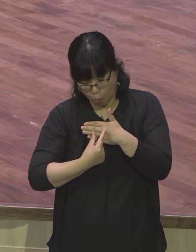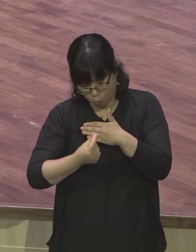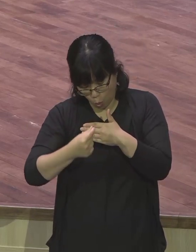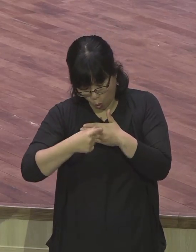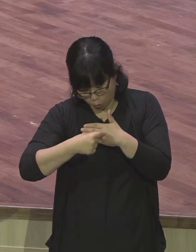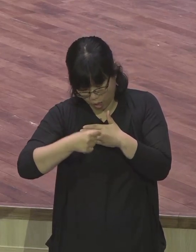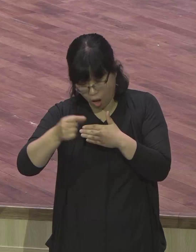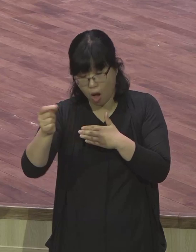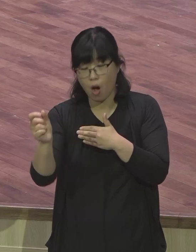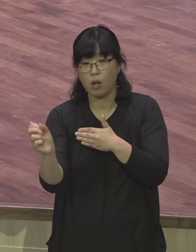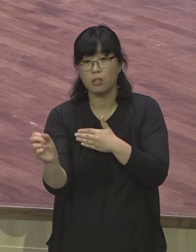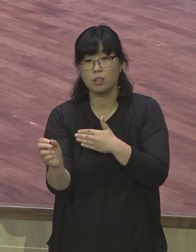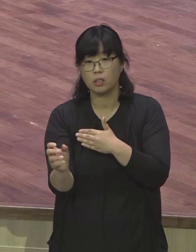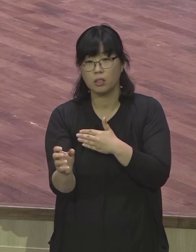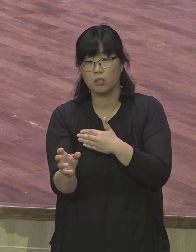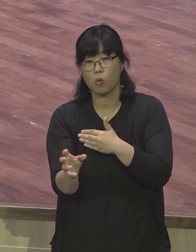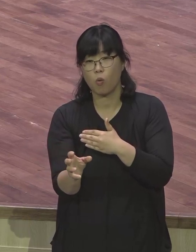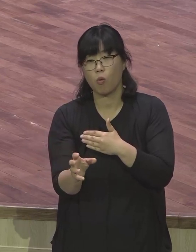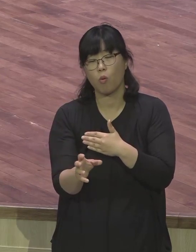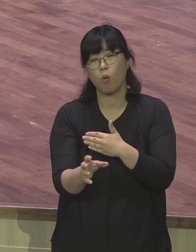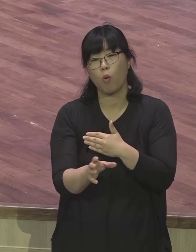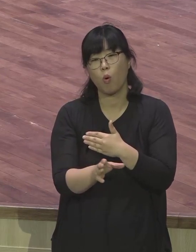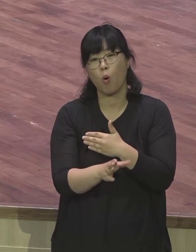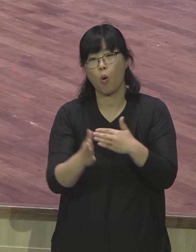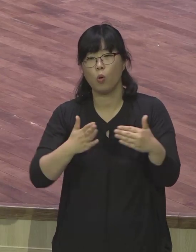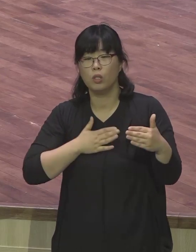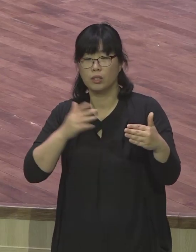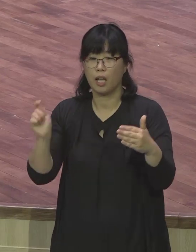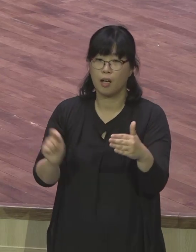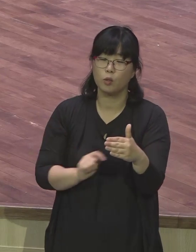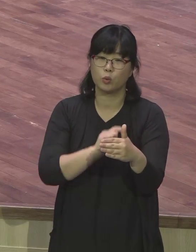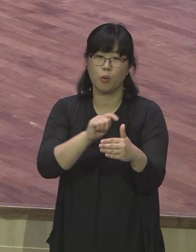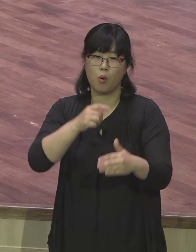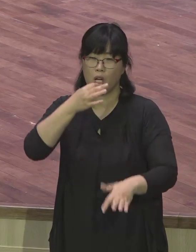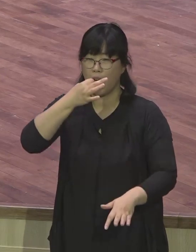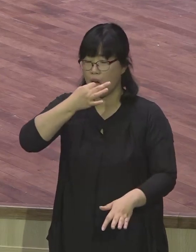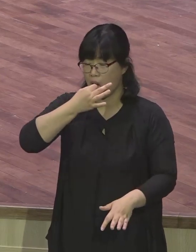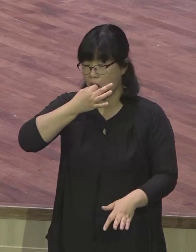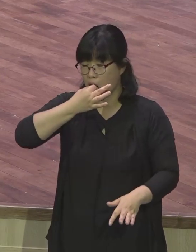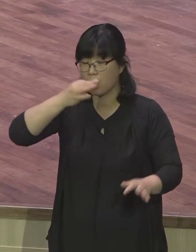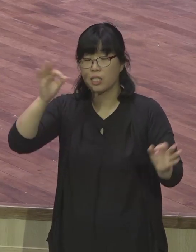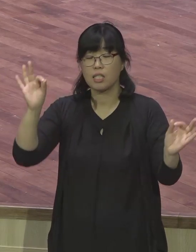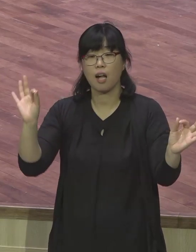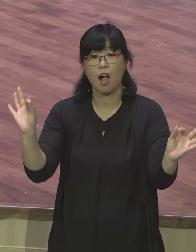꼭 퍼지고 내 속에 운기가